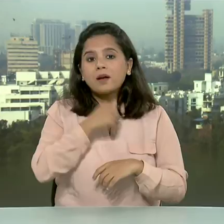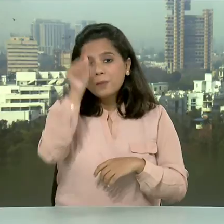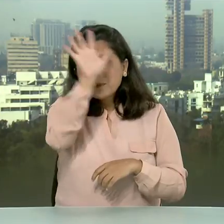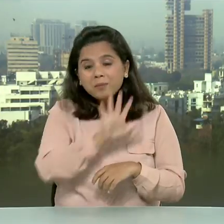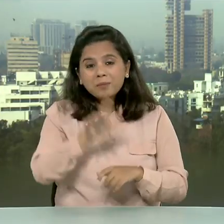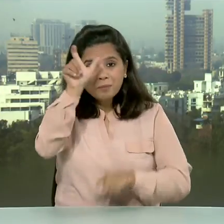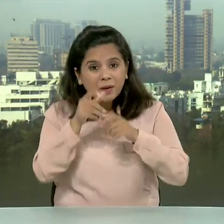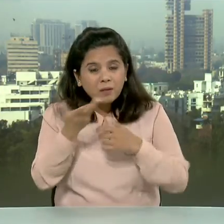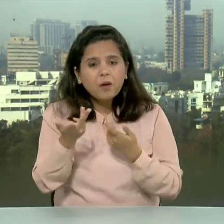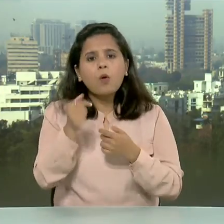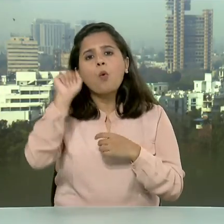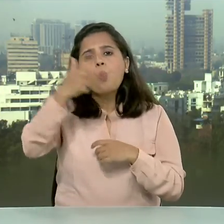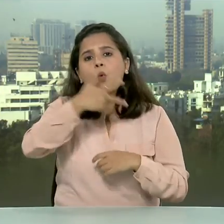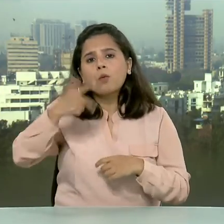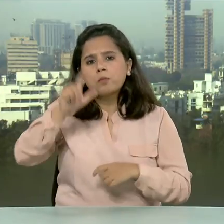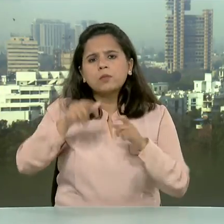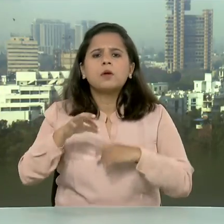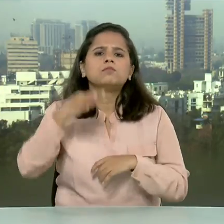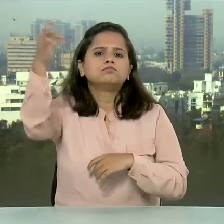बना पाएंगे